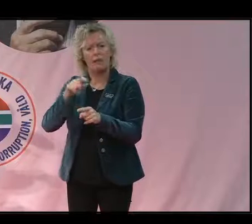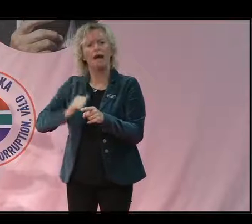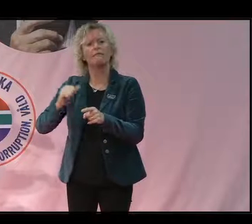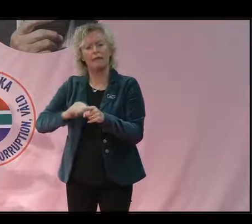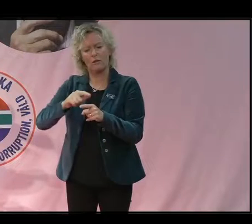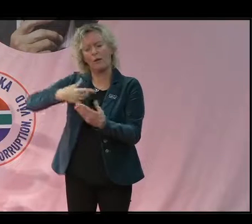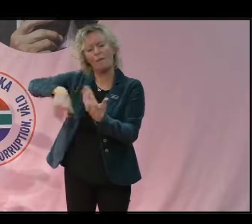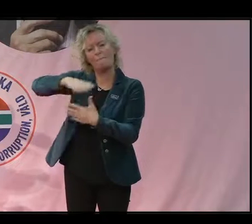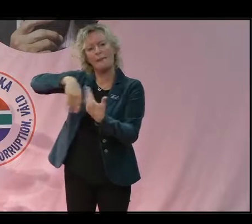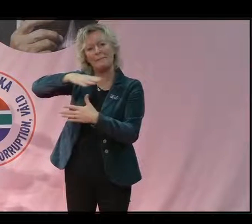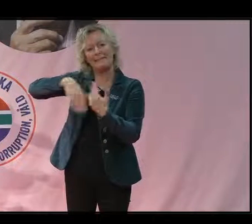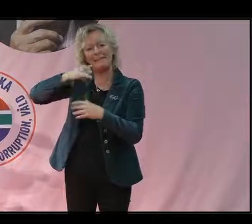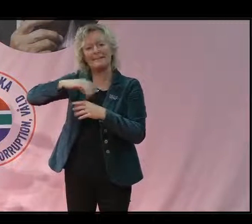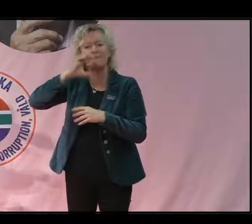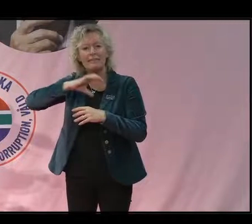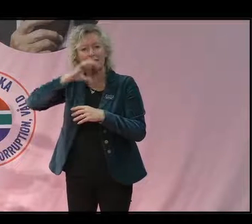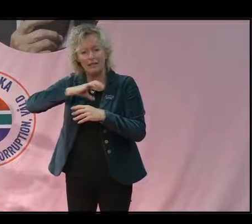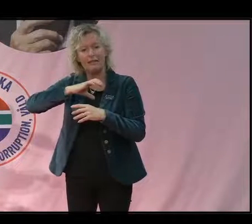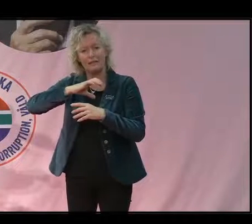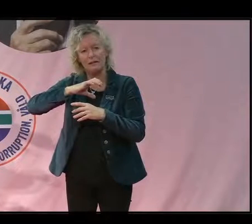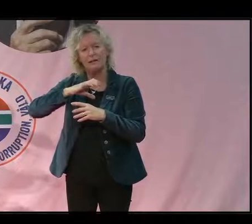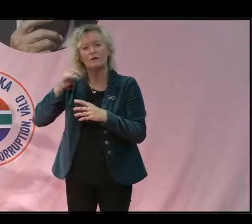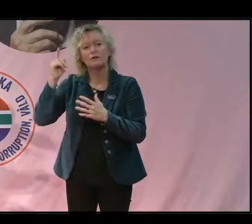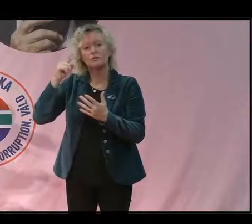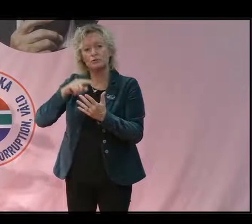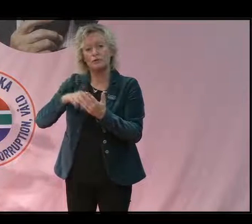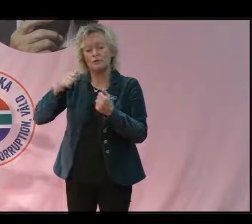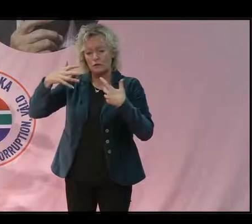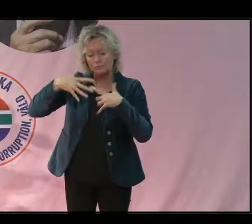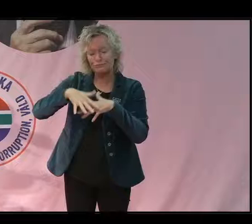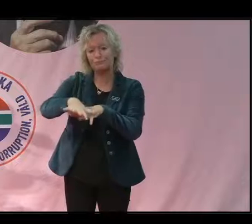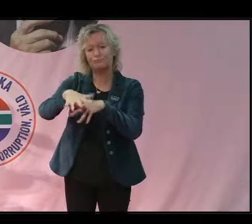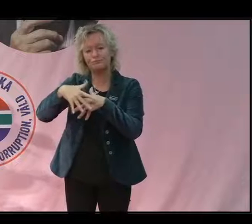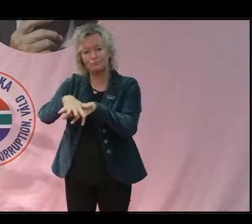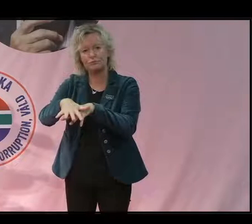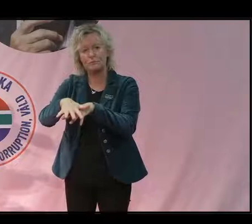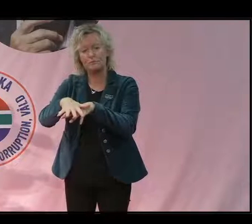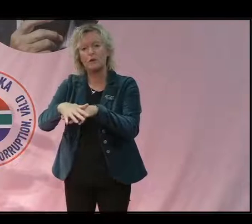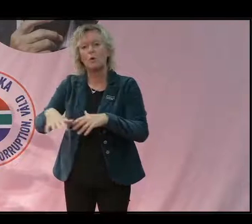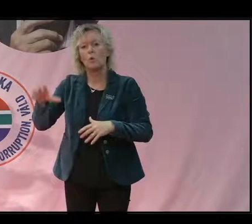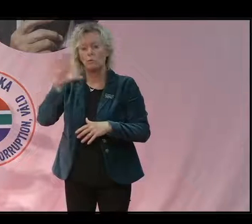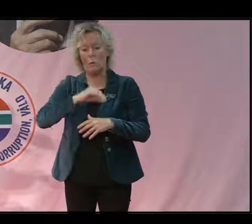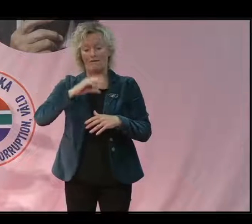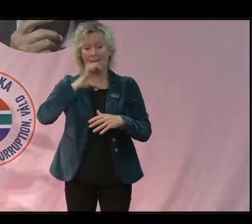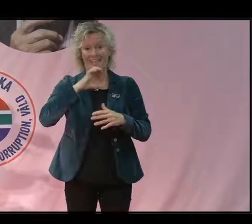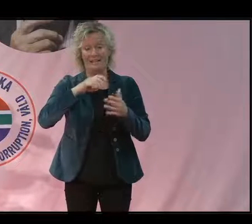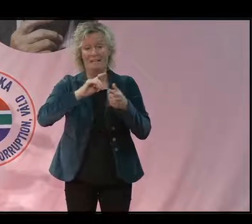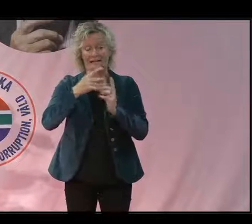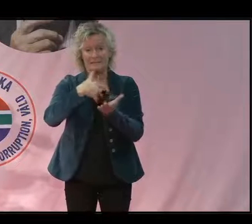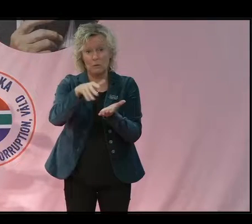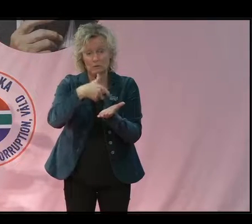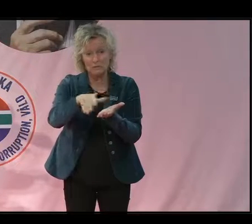kvicksilveret i vattnet så att det binder guldet. Och det gör liksom att vattnet förorenas.